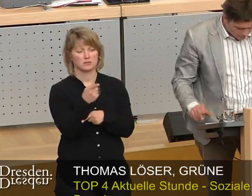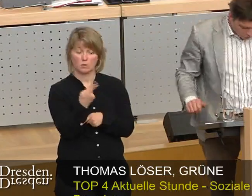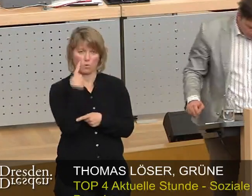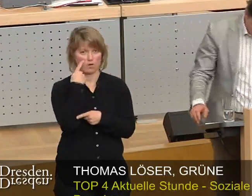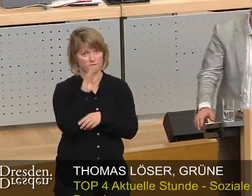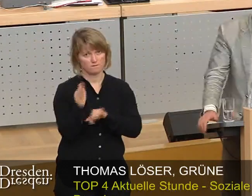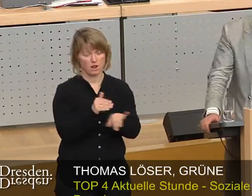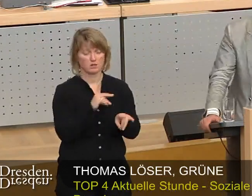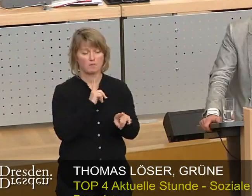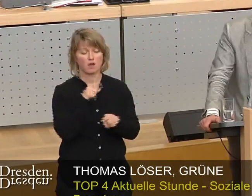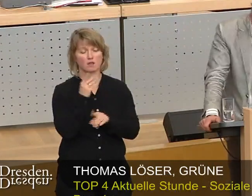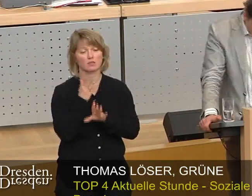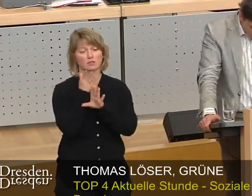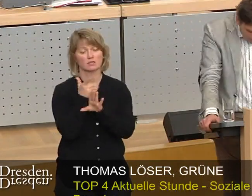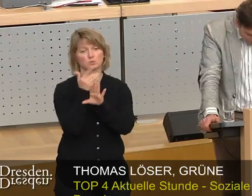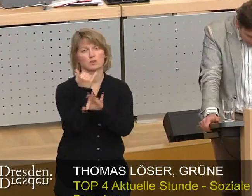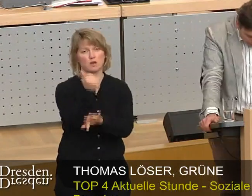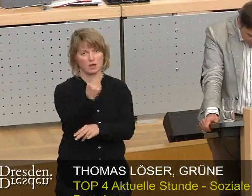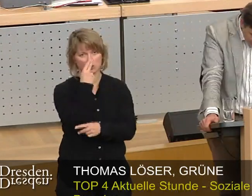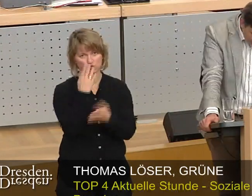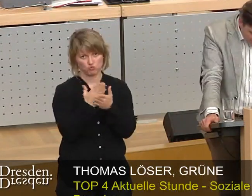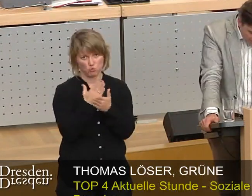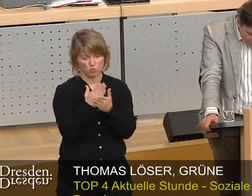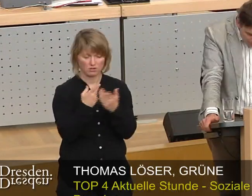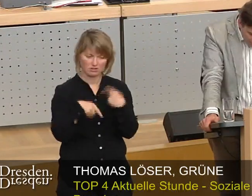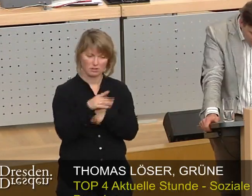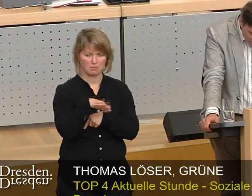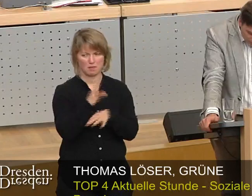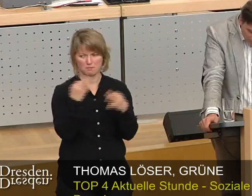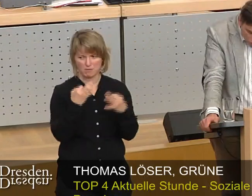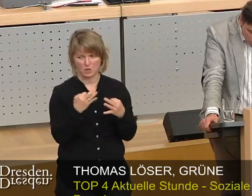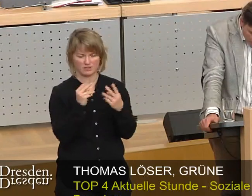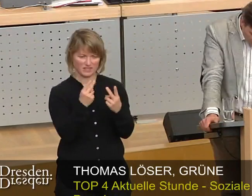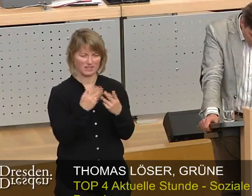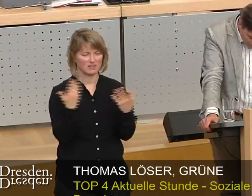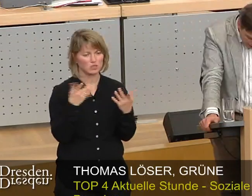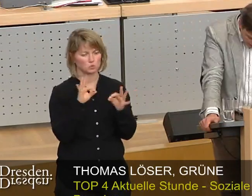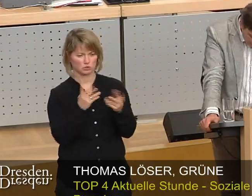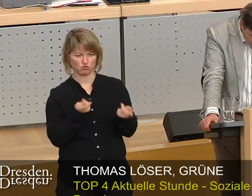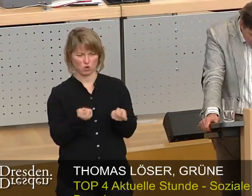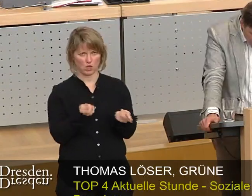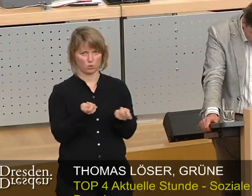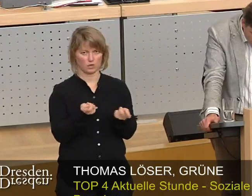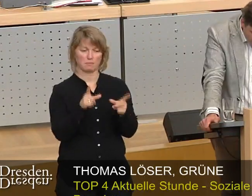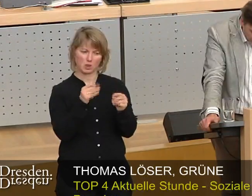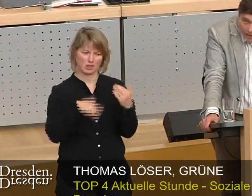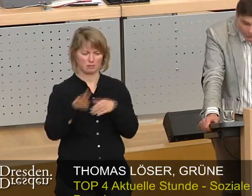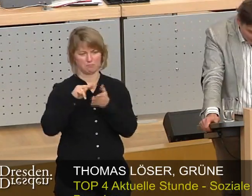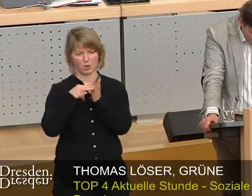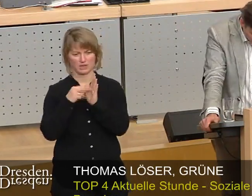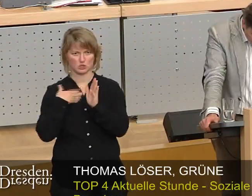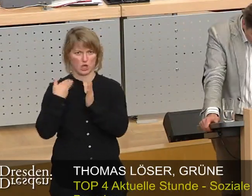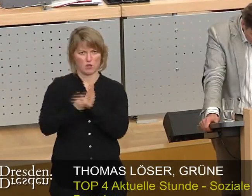nächsten Jahrzehnten beobachten. Sondern wir brauchen, das glauben wir ganz fest, in wesentlichen Punkten Steuerung. Und das ist unsere politische